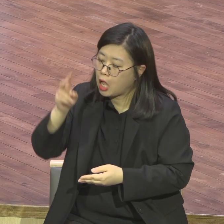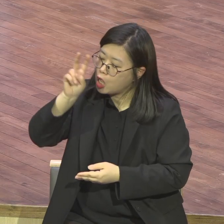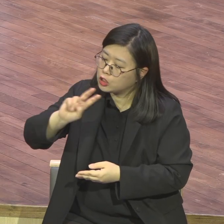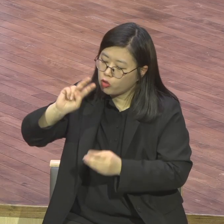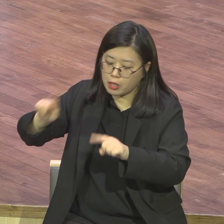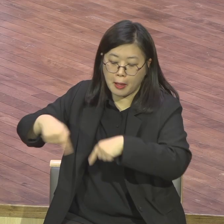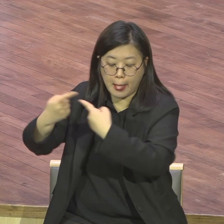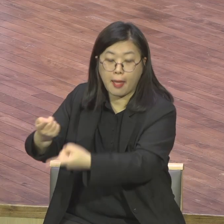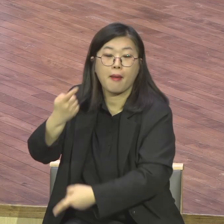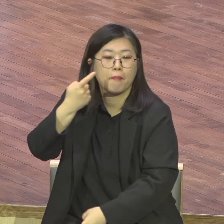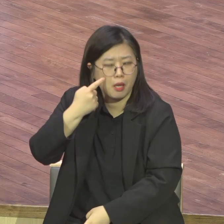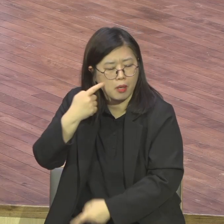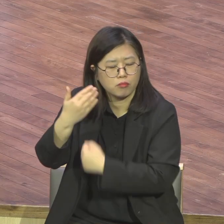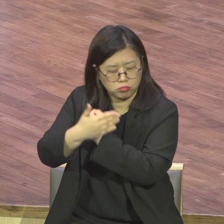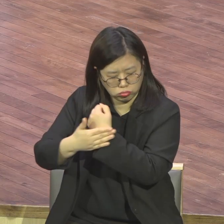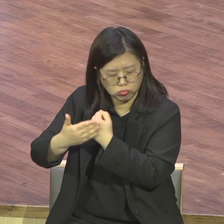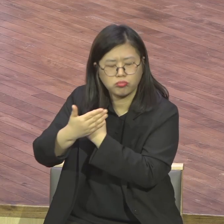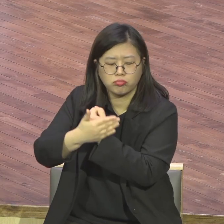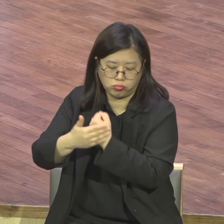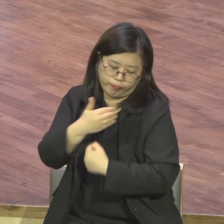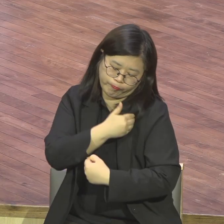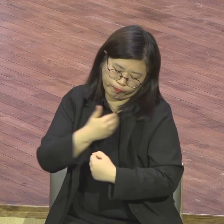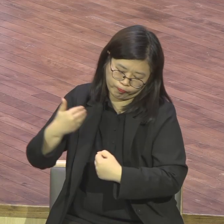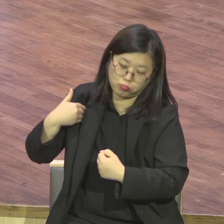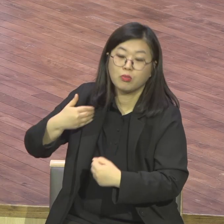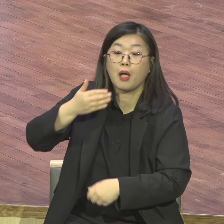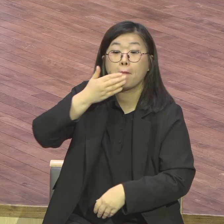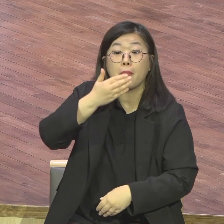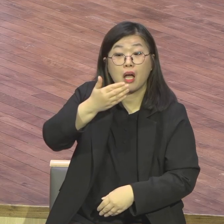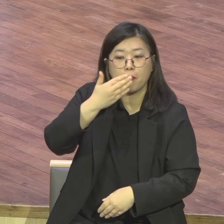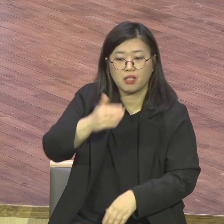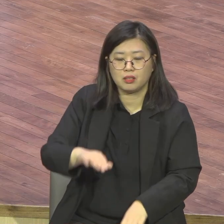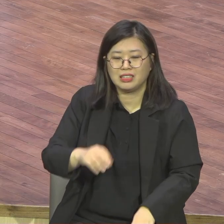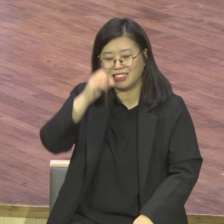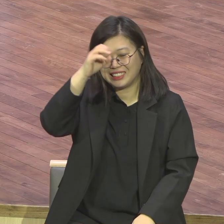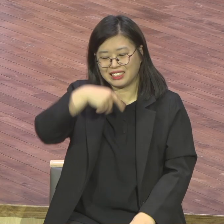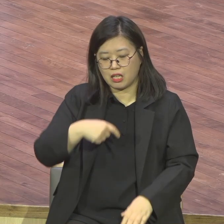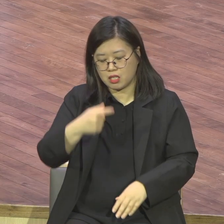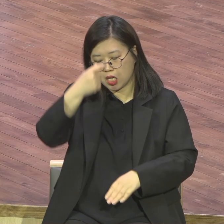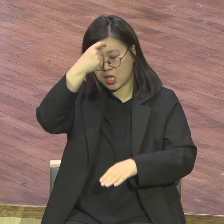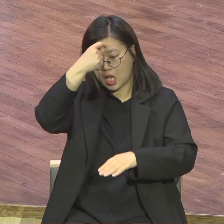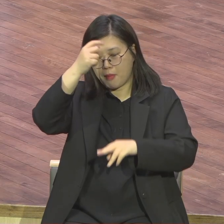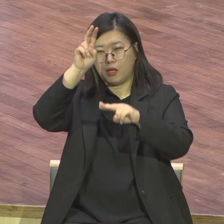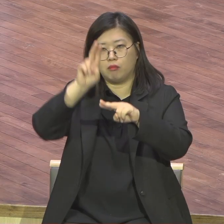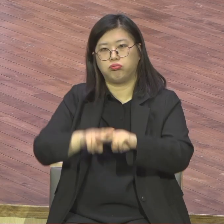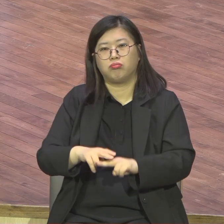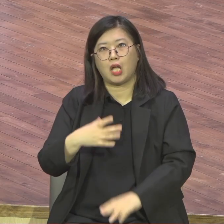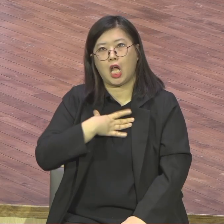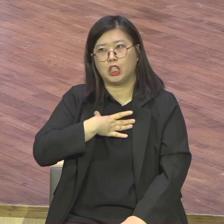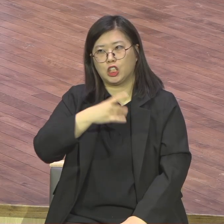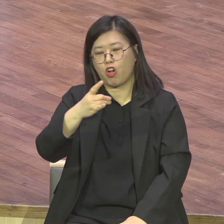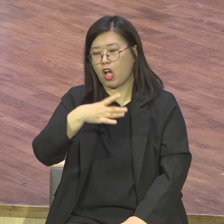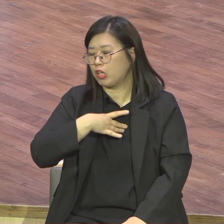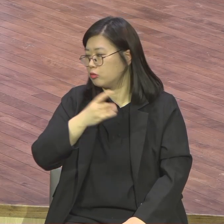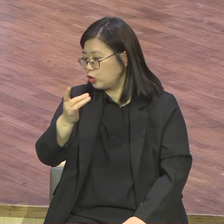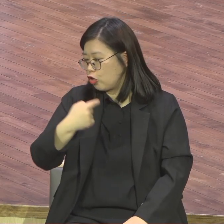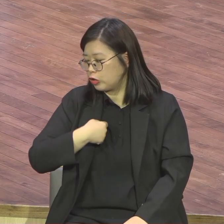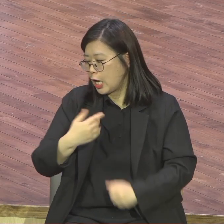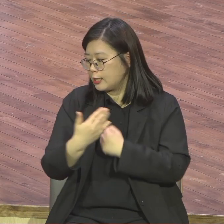간에 즐겁게 신나게 척하고 앉아있지 마세요. 그거 다 보입니다. 그거 저는 하나님 그거 다 보게 한